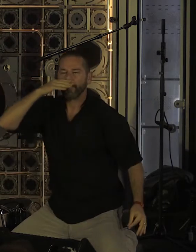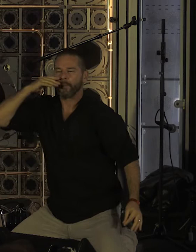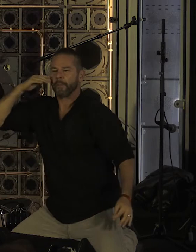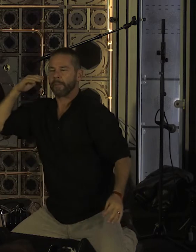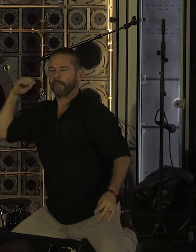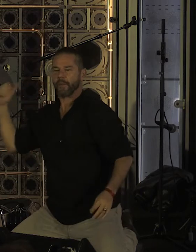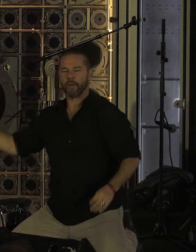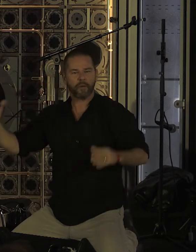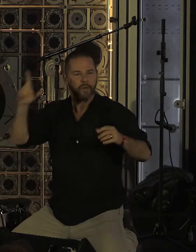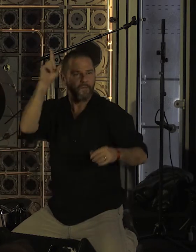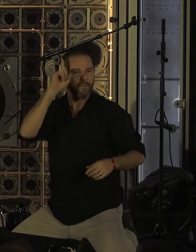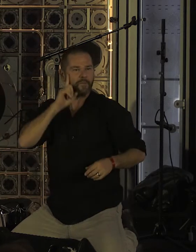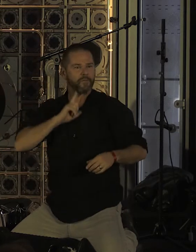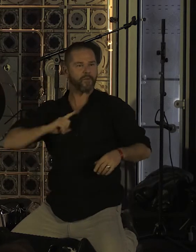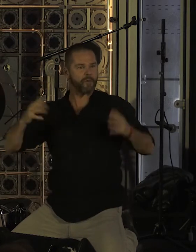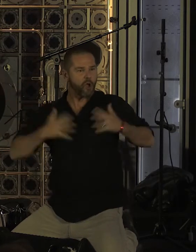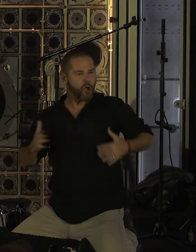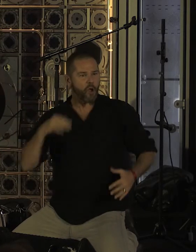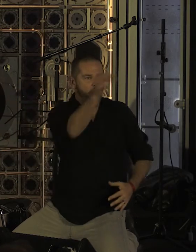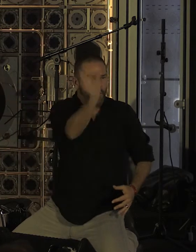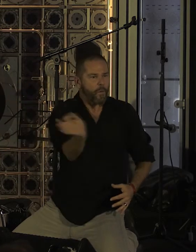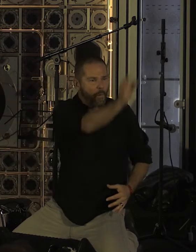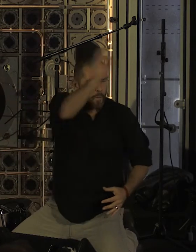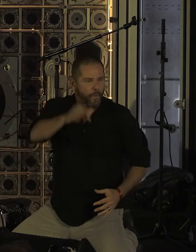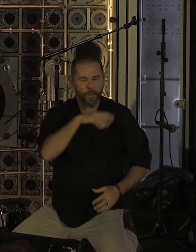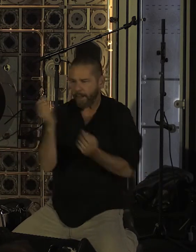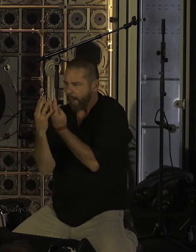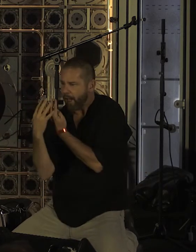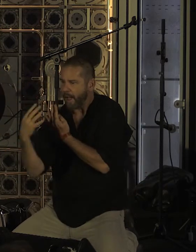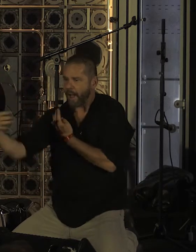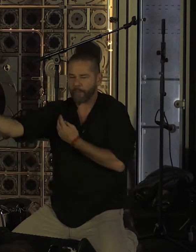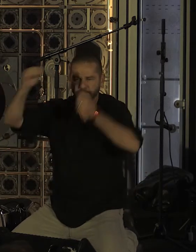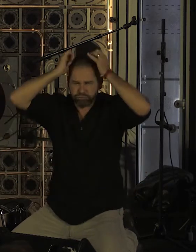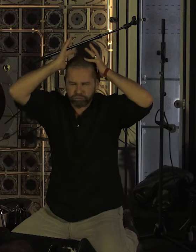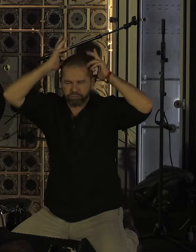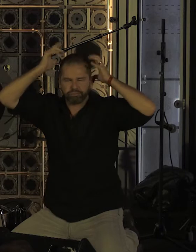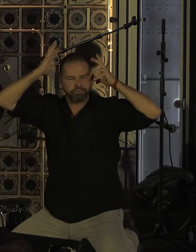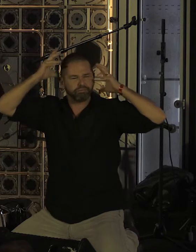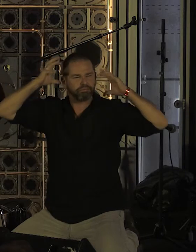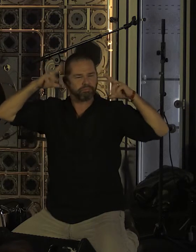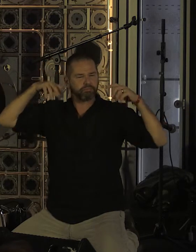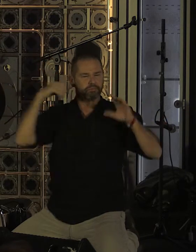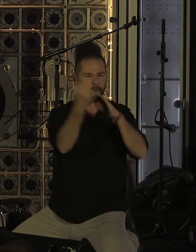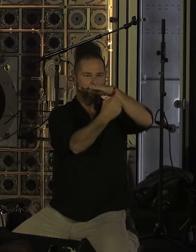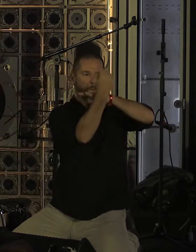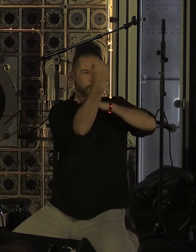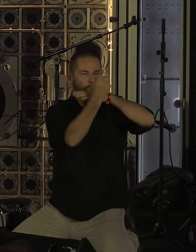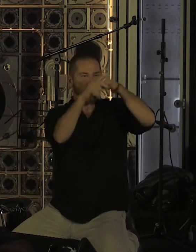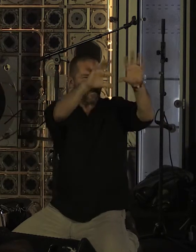Dans l'herbe ébouriffée Les voyageurs de la nuit chantent sur la route Les